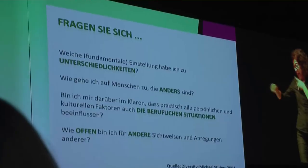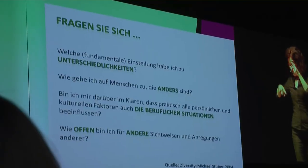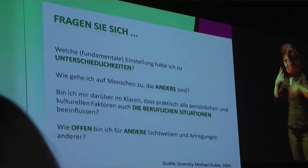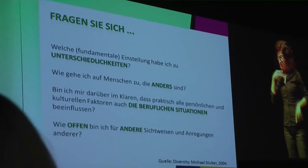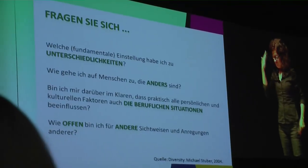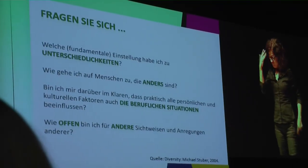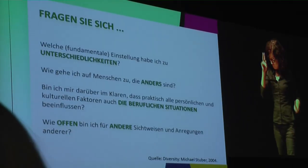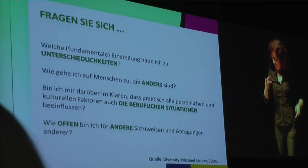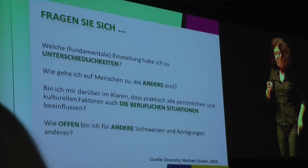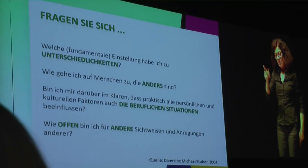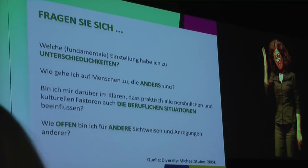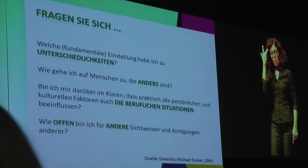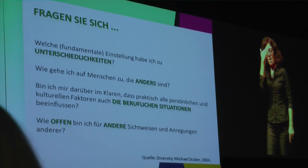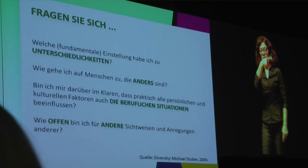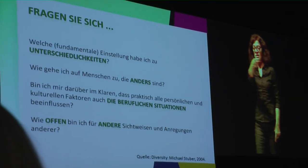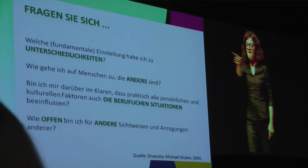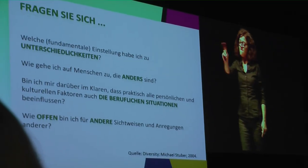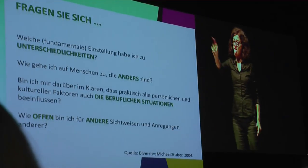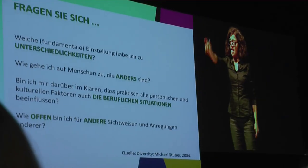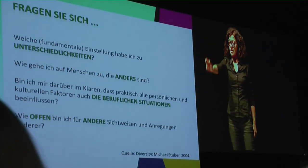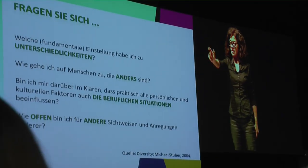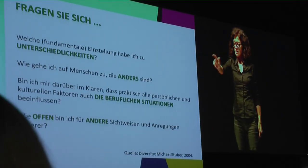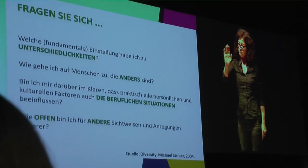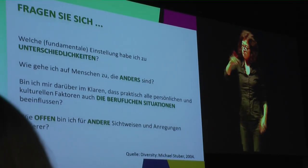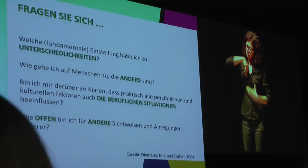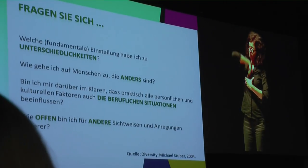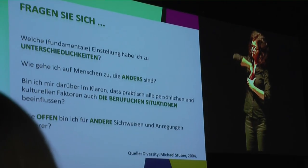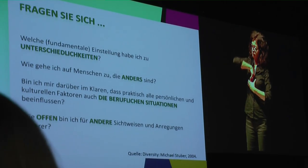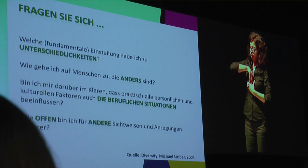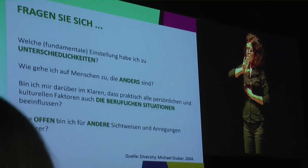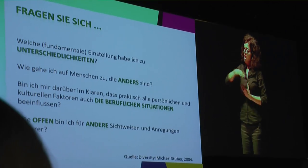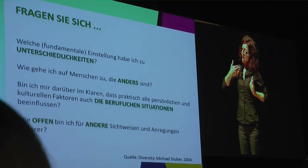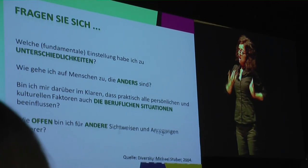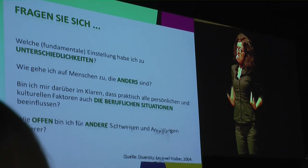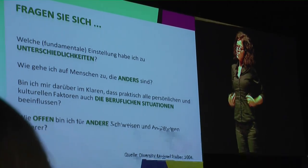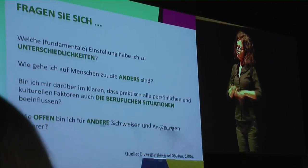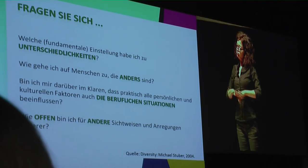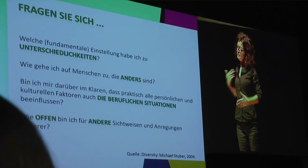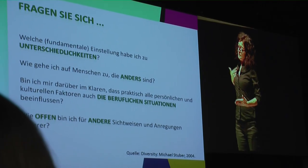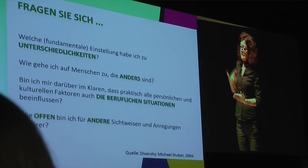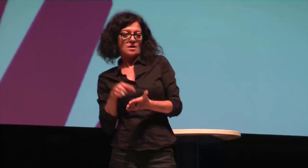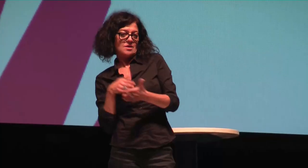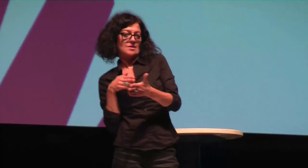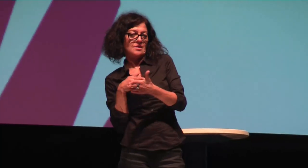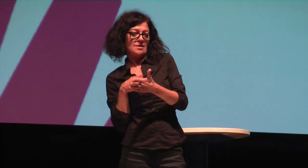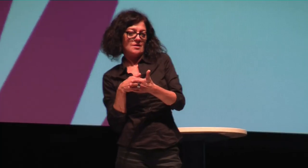Ja. Und vielleicht überlegt ihr mal, wer seid ihr denn eigentlich? Welche? Und wenn ihr